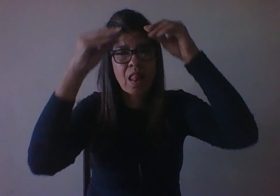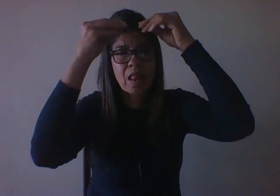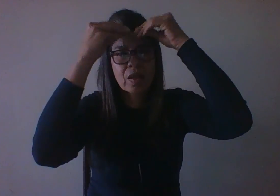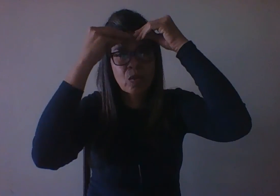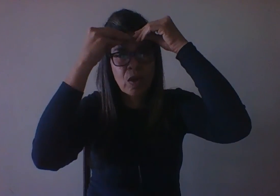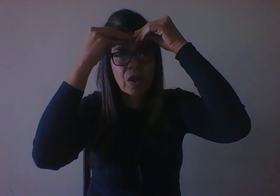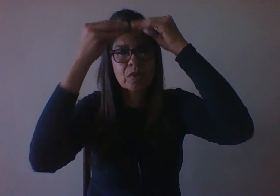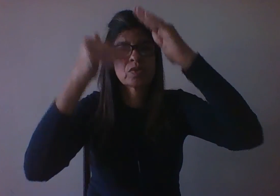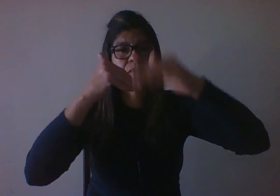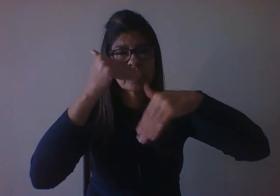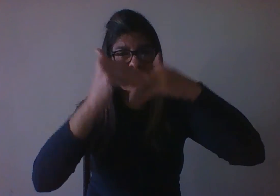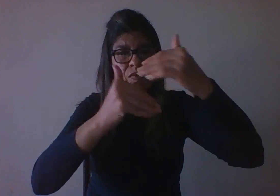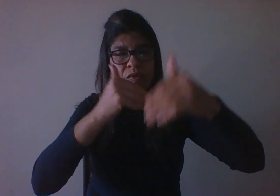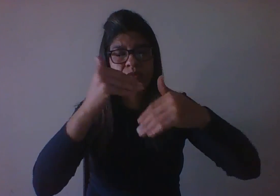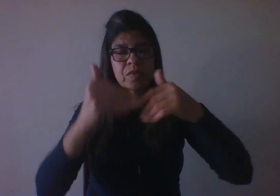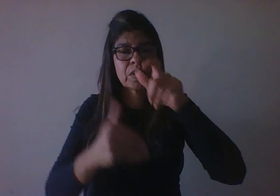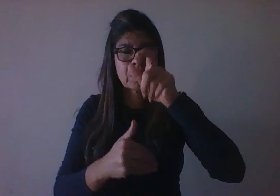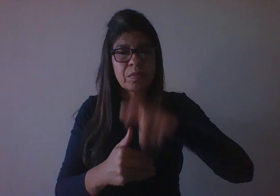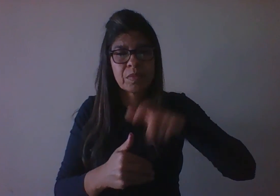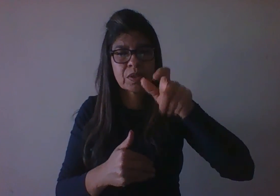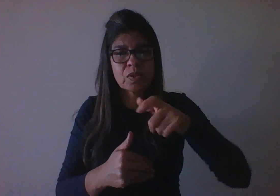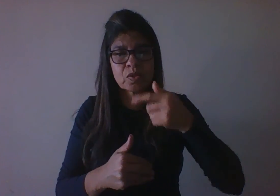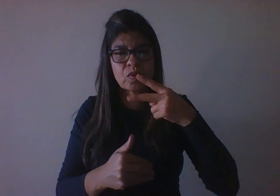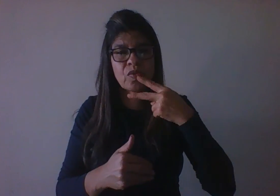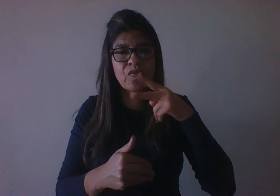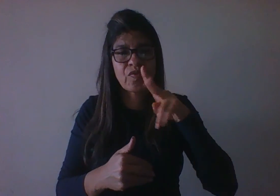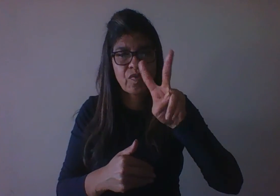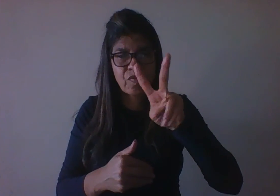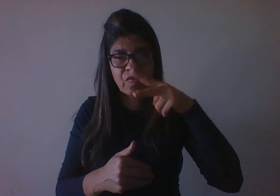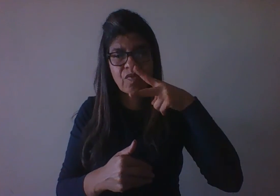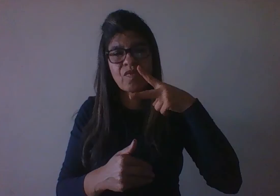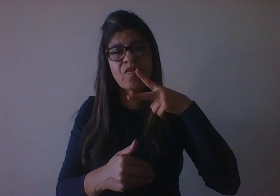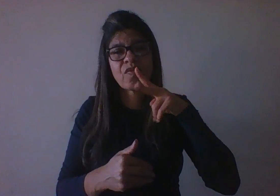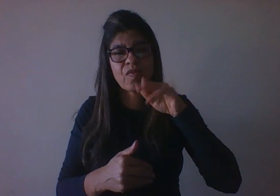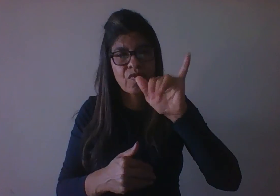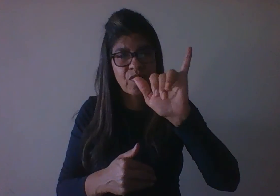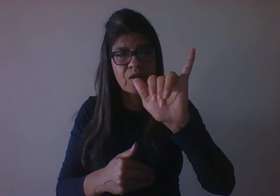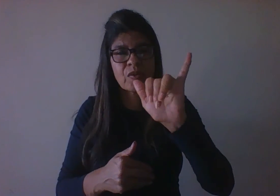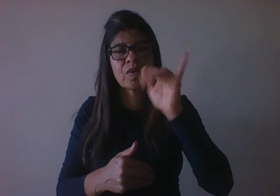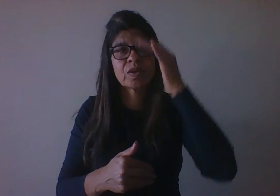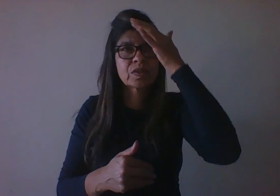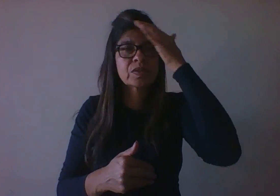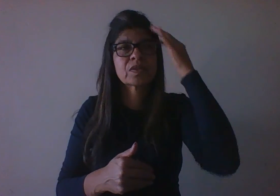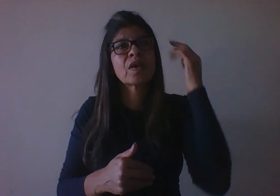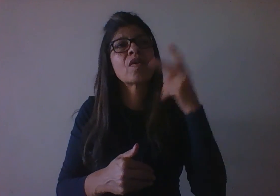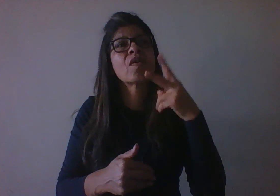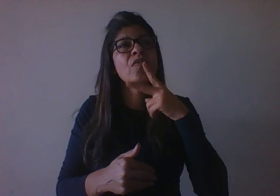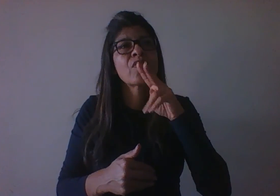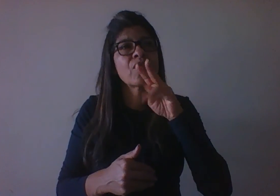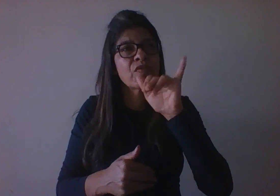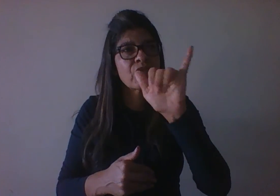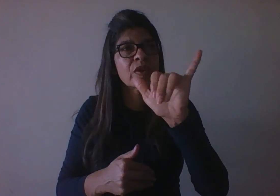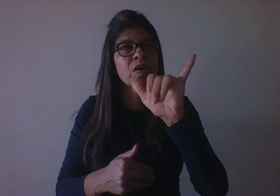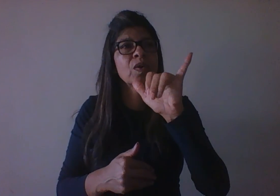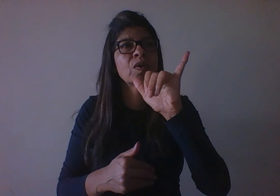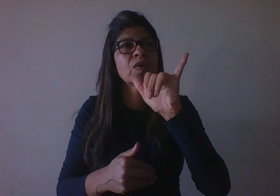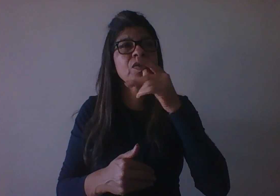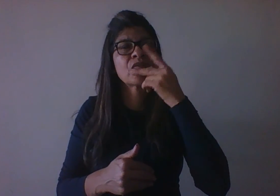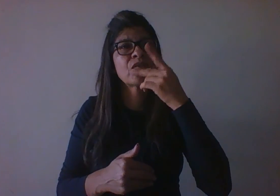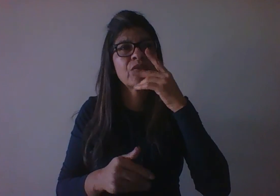Então, para Vygotsky, necessariamente, semelhante a PAG, depende de uma maturação biológica e cognitiva,